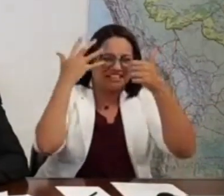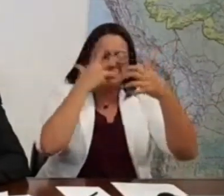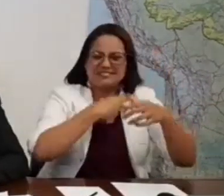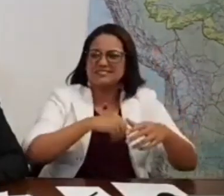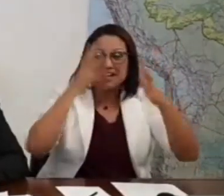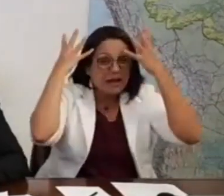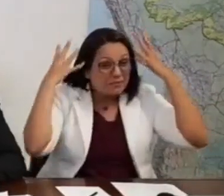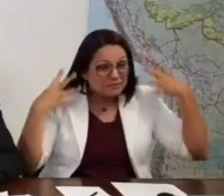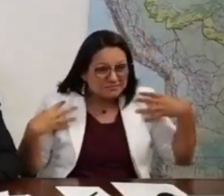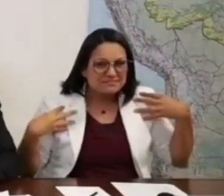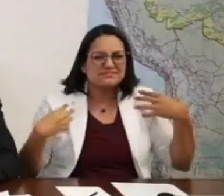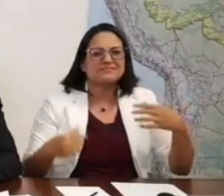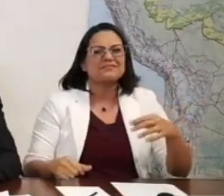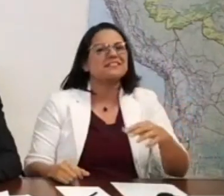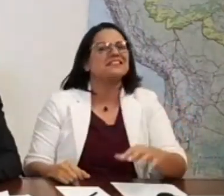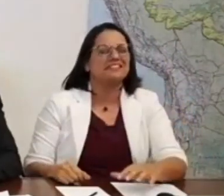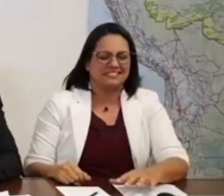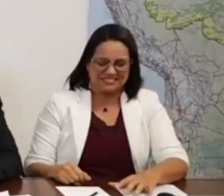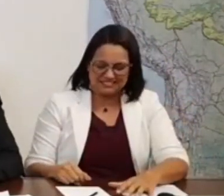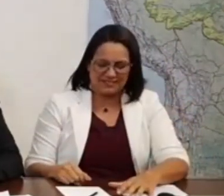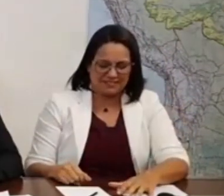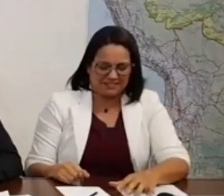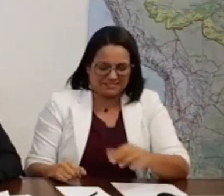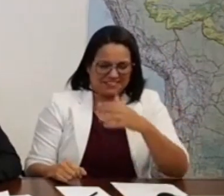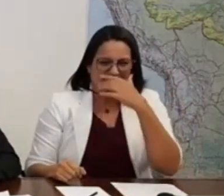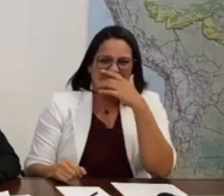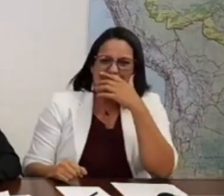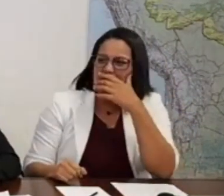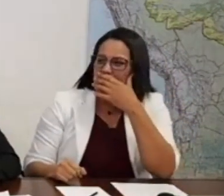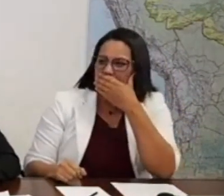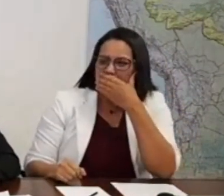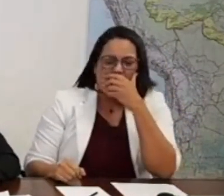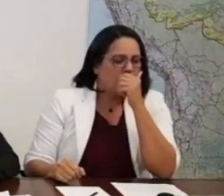Camiludo? Tem que engasgar mesmo, tem razão, tem razão. Onde é que eu estava?